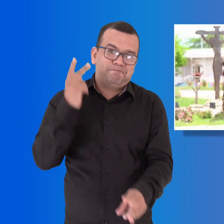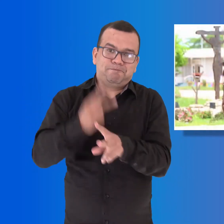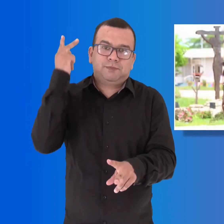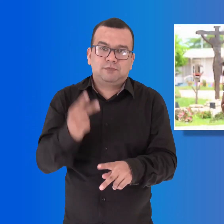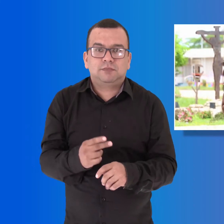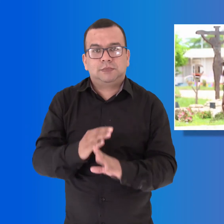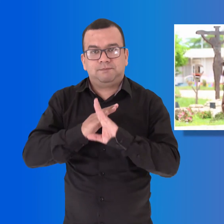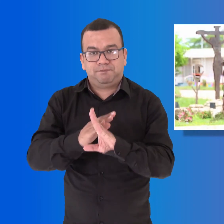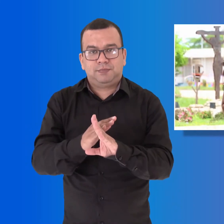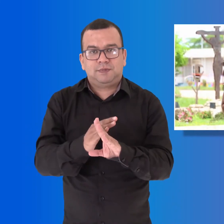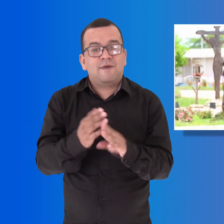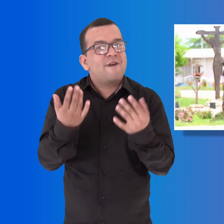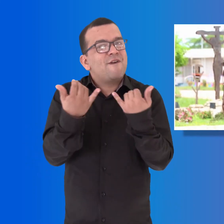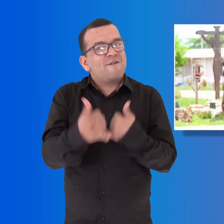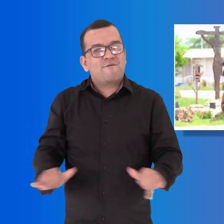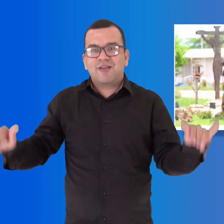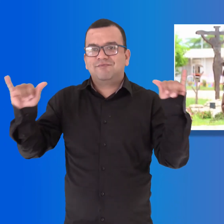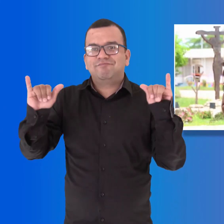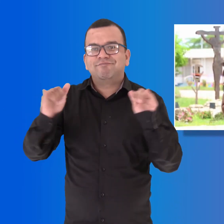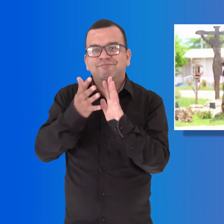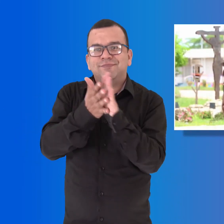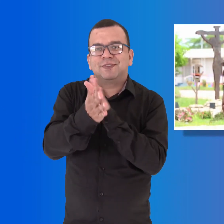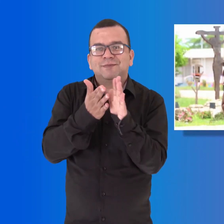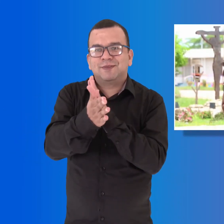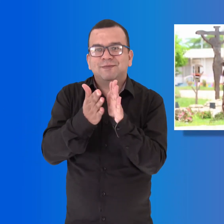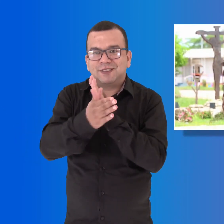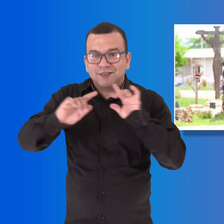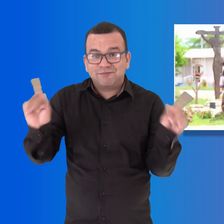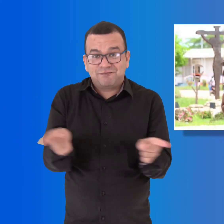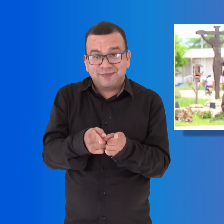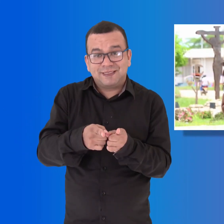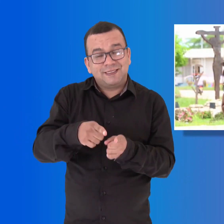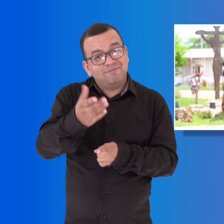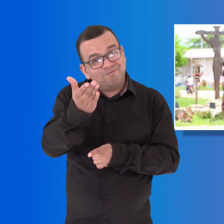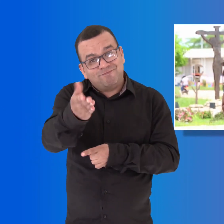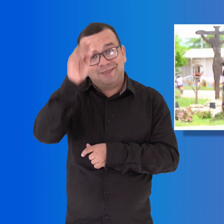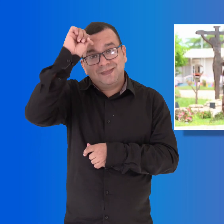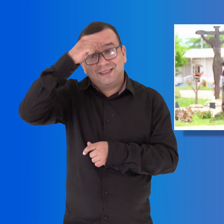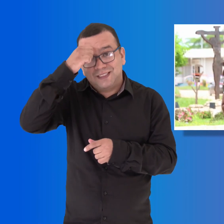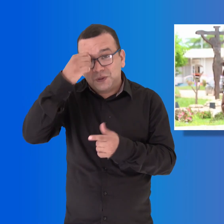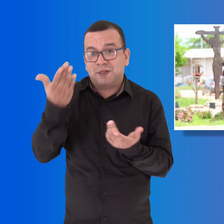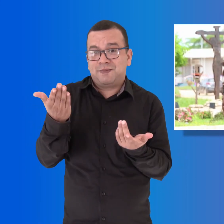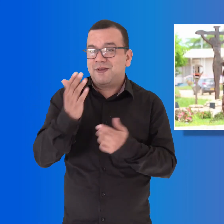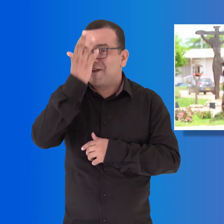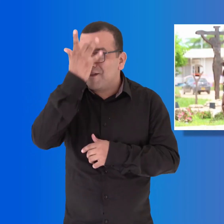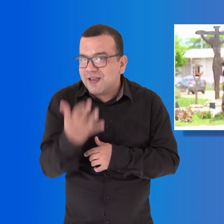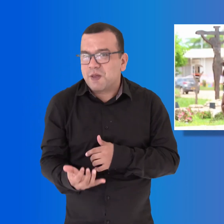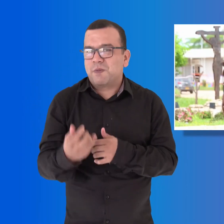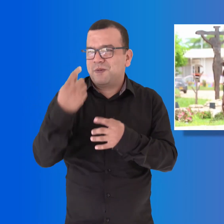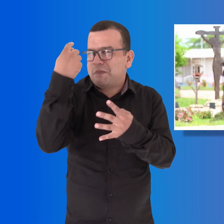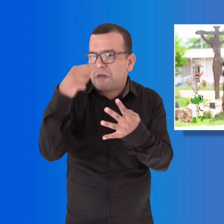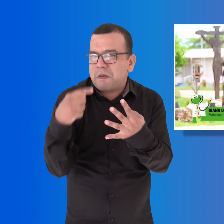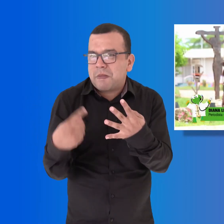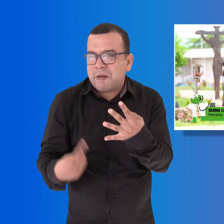este clip informativo semanal. Recuerde seguirnos a través de nuestras redes sociales como Secretaría de Salud del Guaviare y Gobernación del Guaviare para